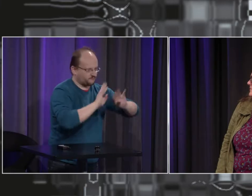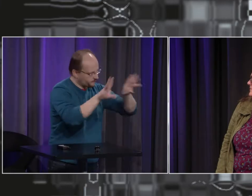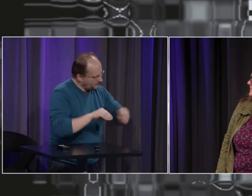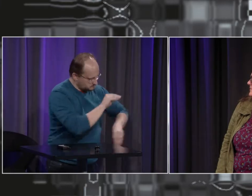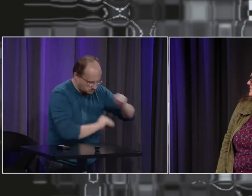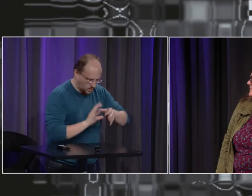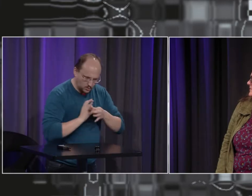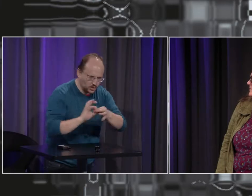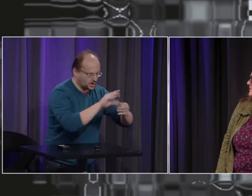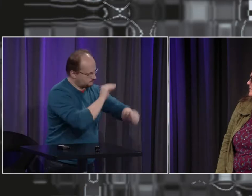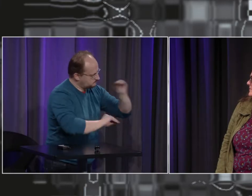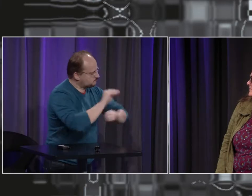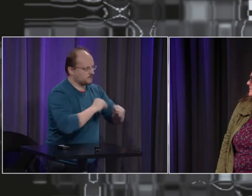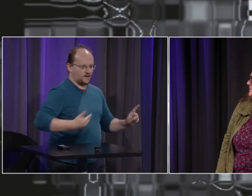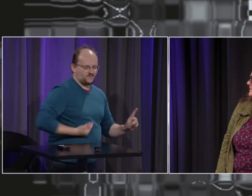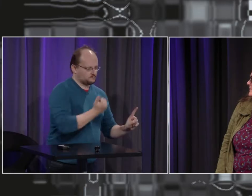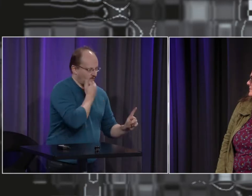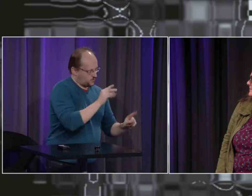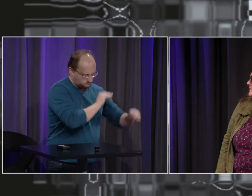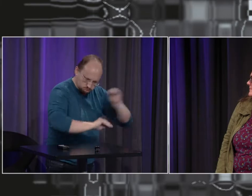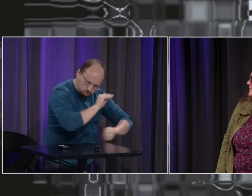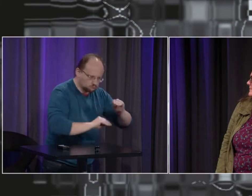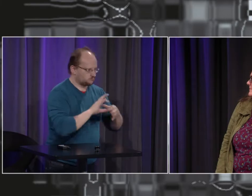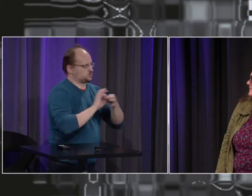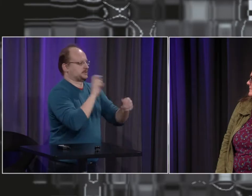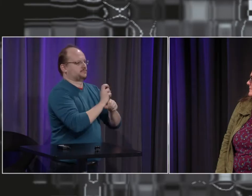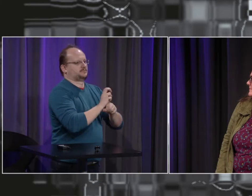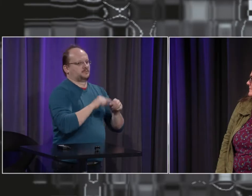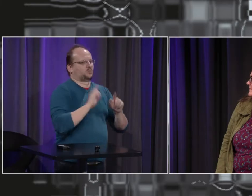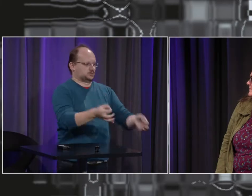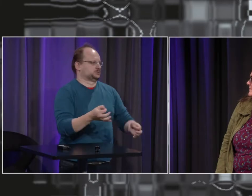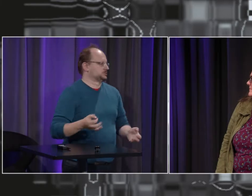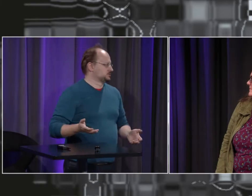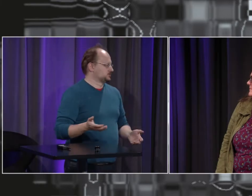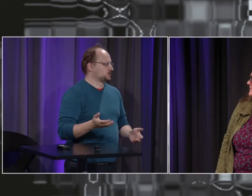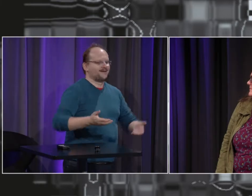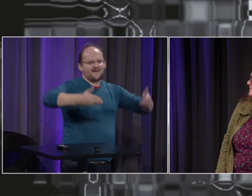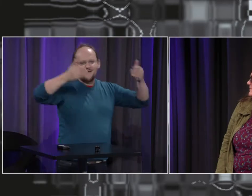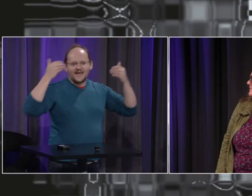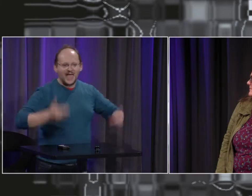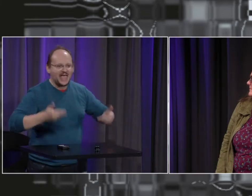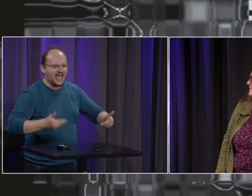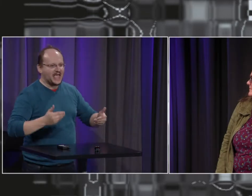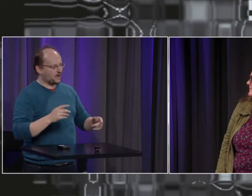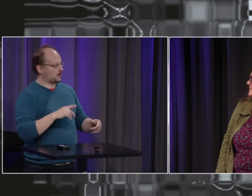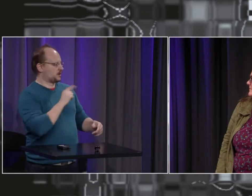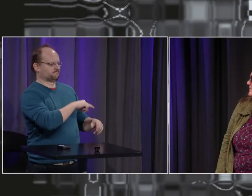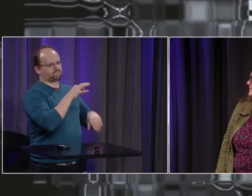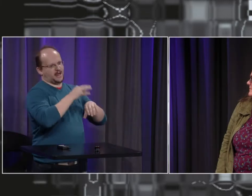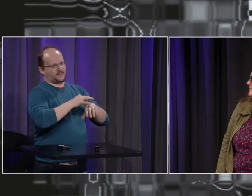'occupait des gens les familles étaient solidaires et s'occupaient des gens qui avaient un souci donc ça c'est vrai aujourd